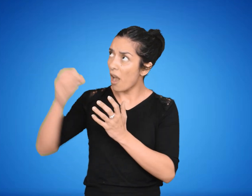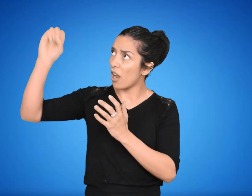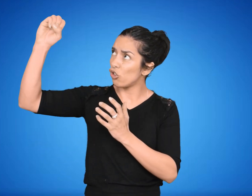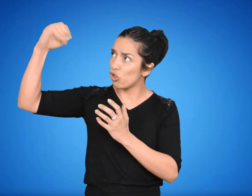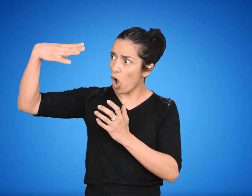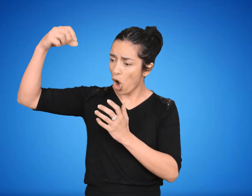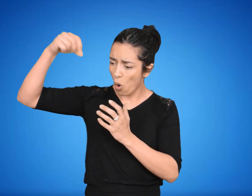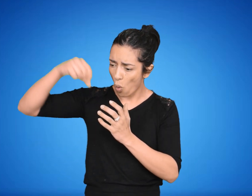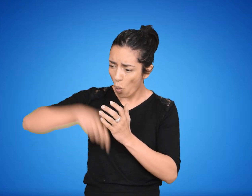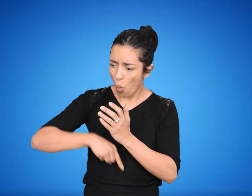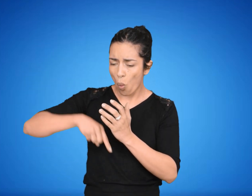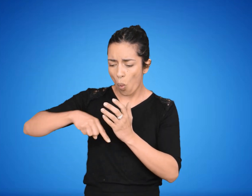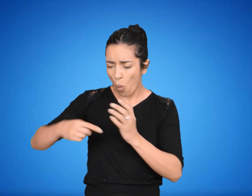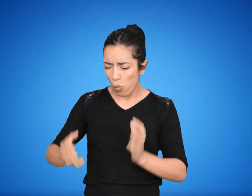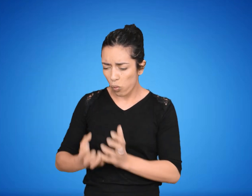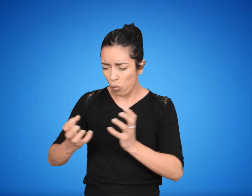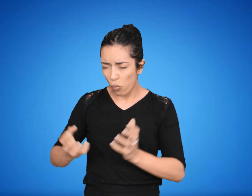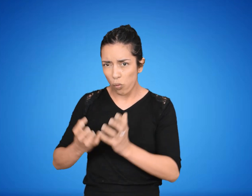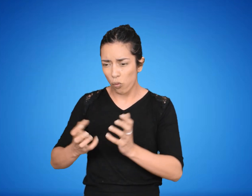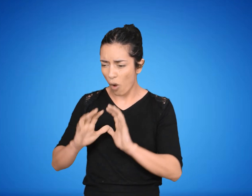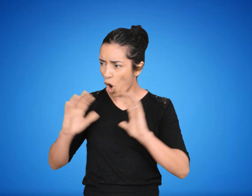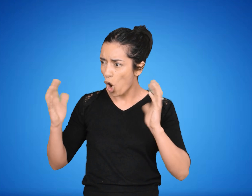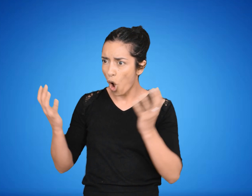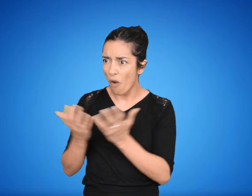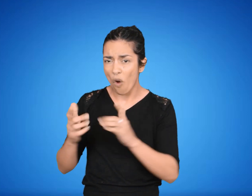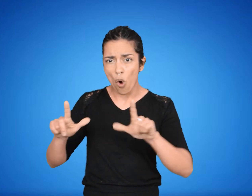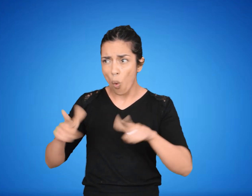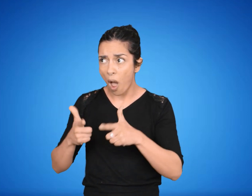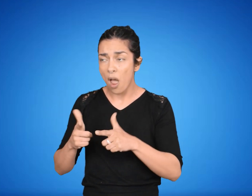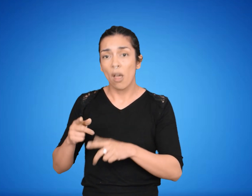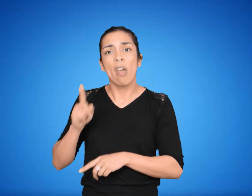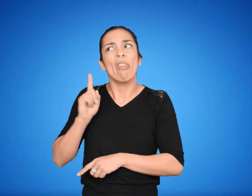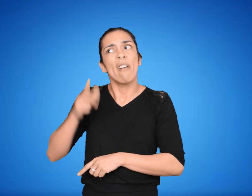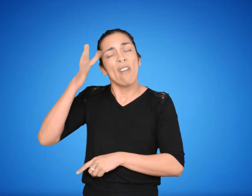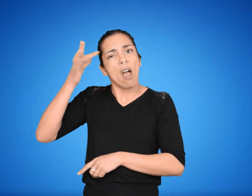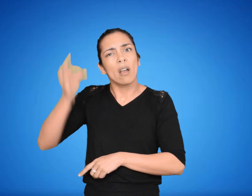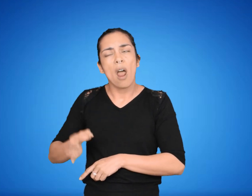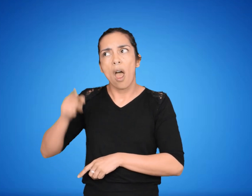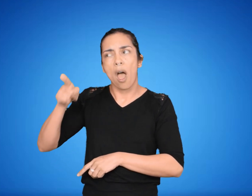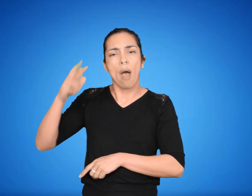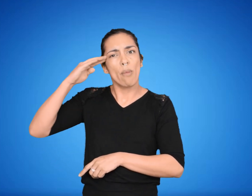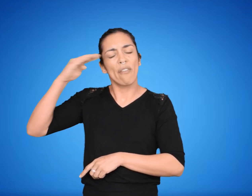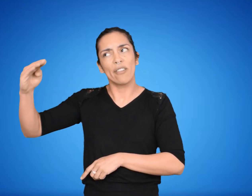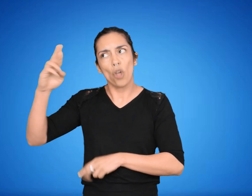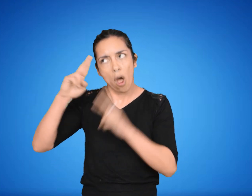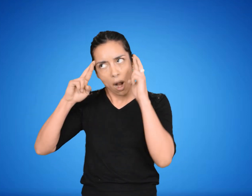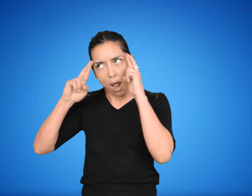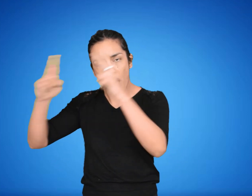existe el calentamiento global y debemos creerle porque él es un académico respetado. Falacia de